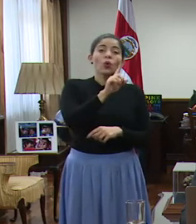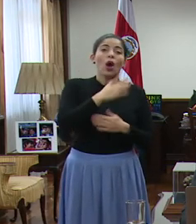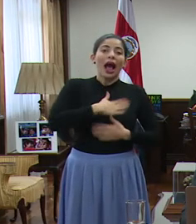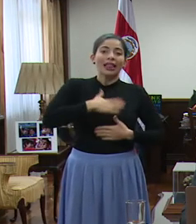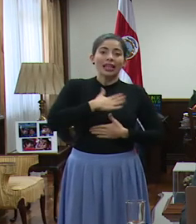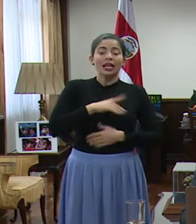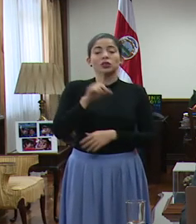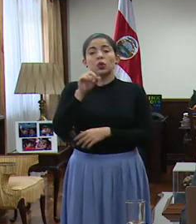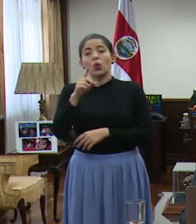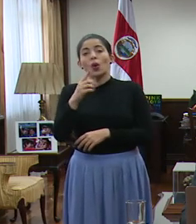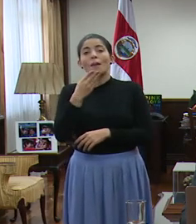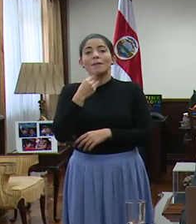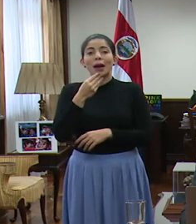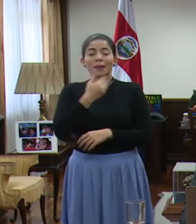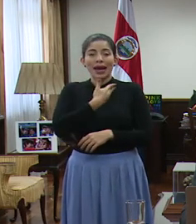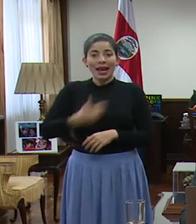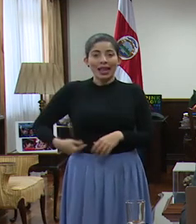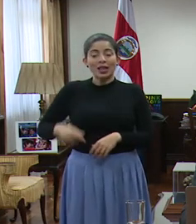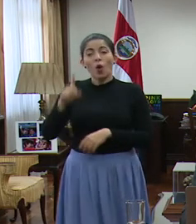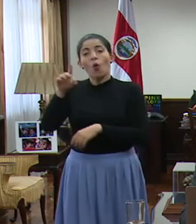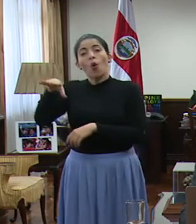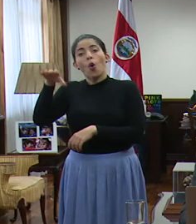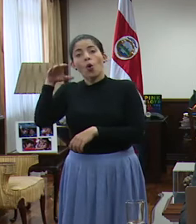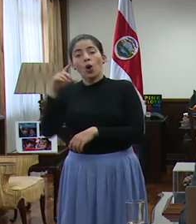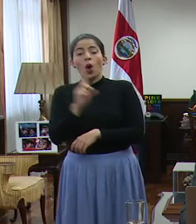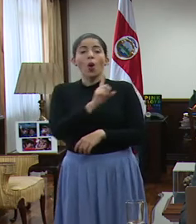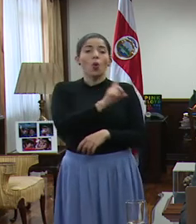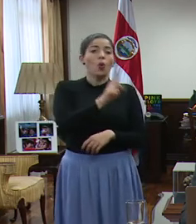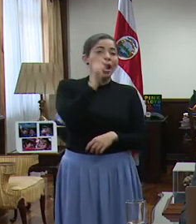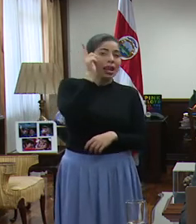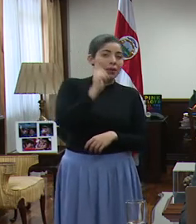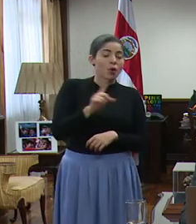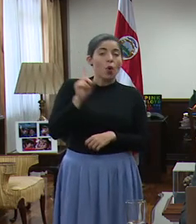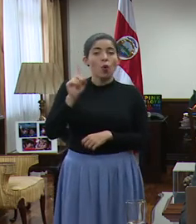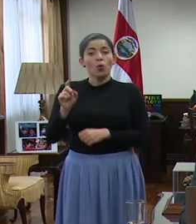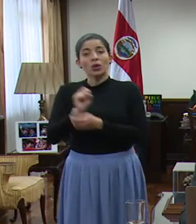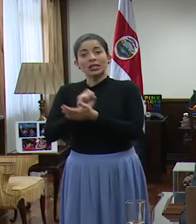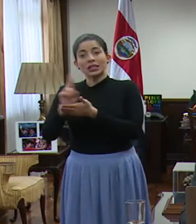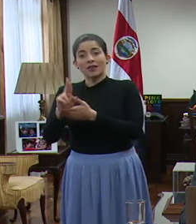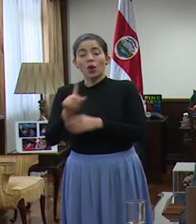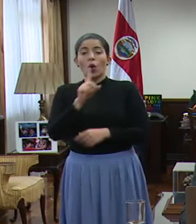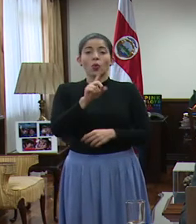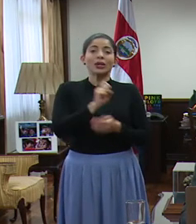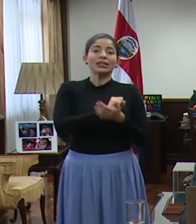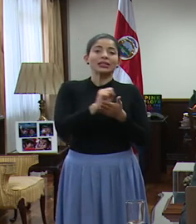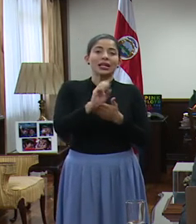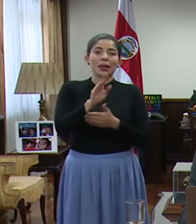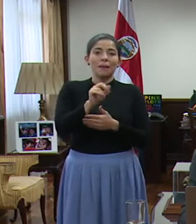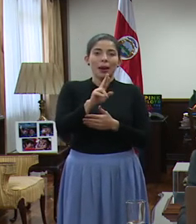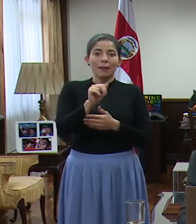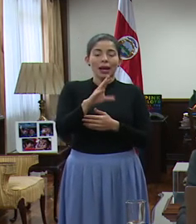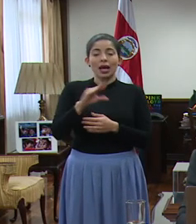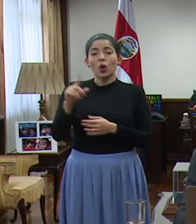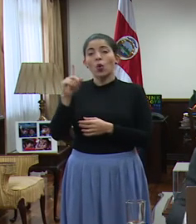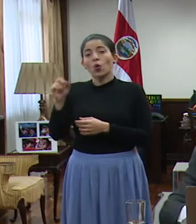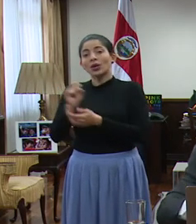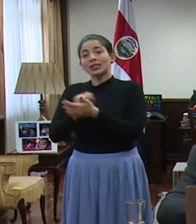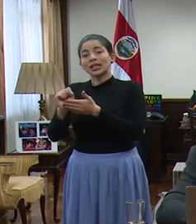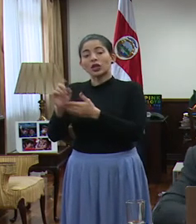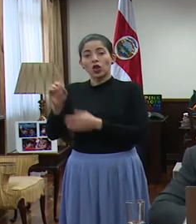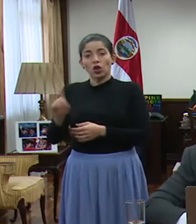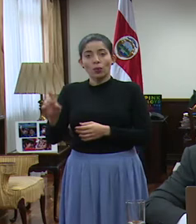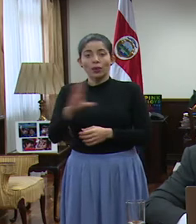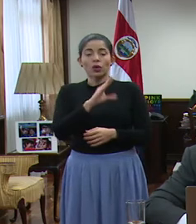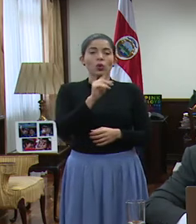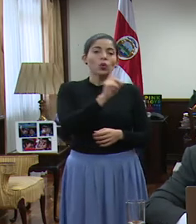1 en Barba, en Heredia, 1 en Coronado, 1 en Limón. 1 en San Rafael, 1 en Santa Bárbara, 1 en Santo Domingo y 1 en